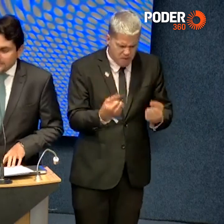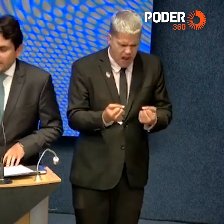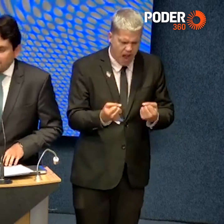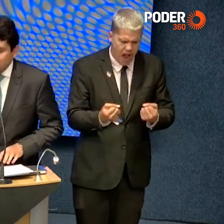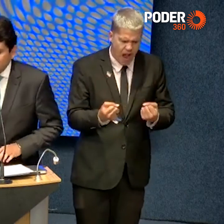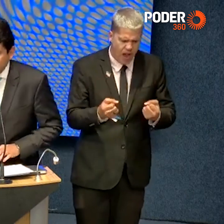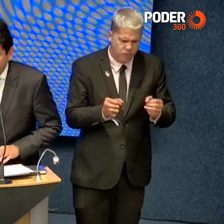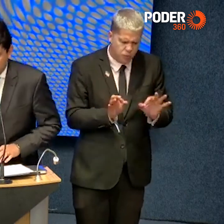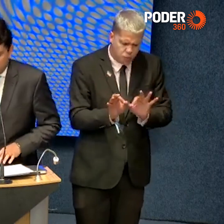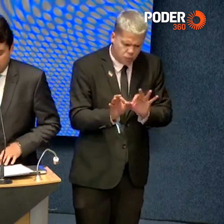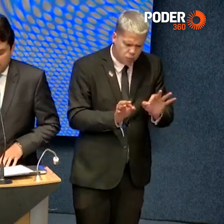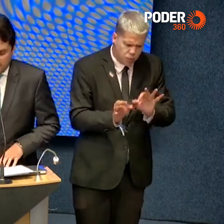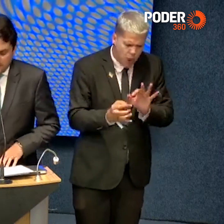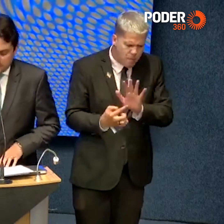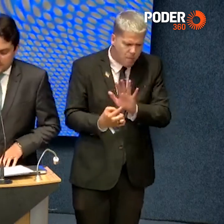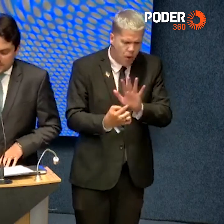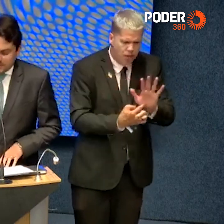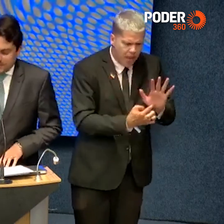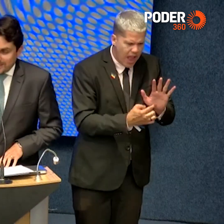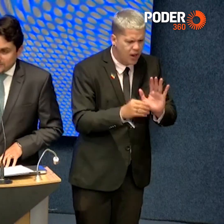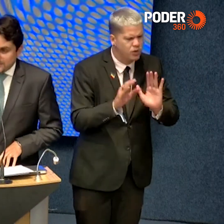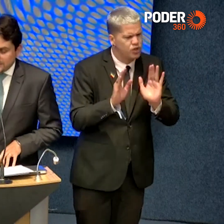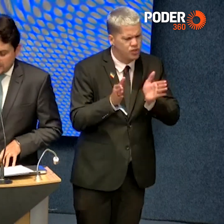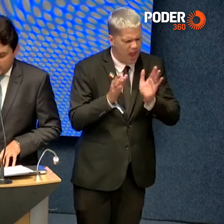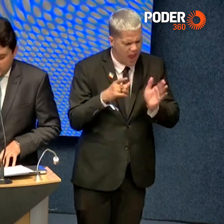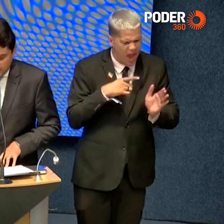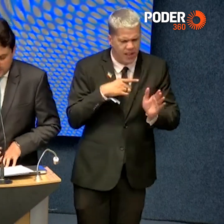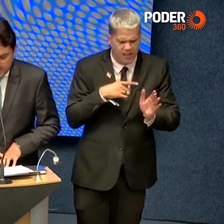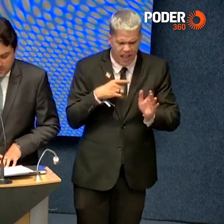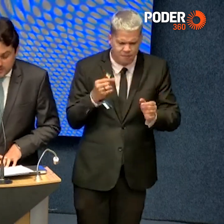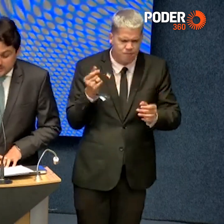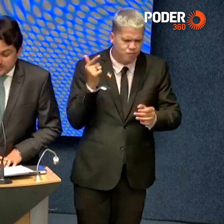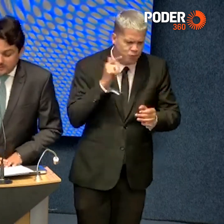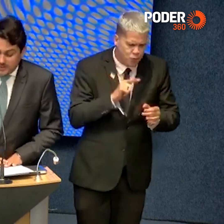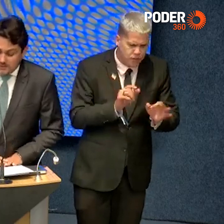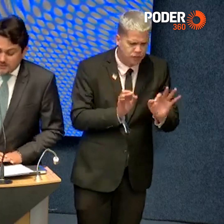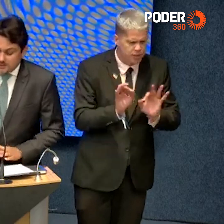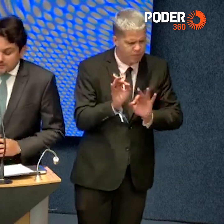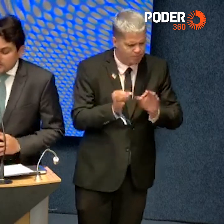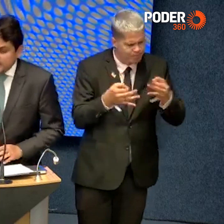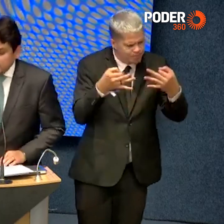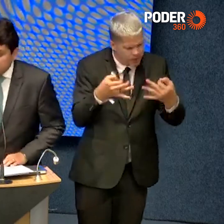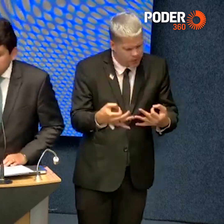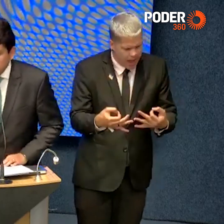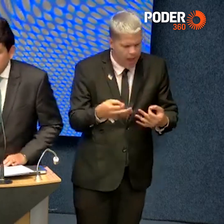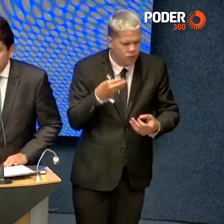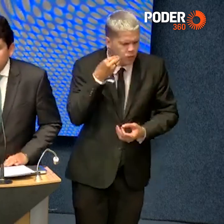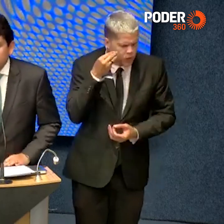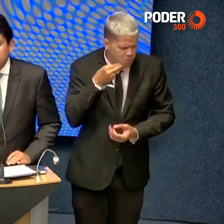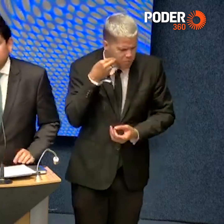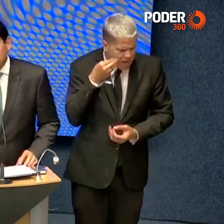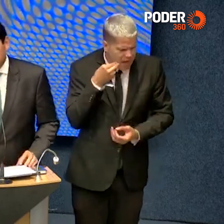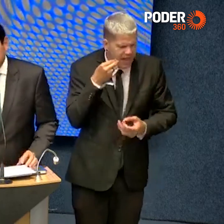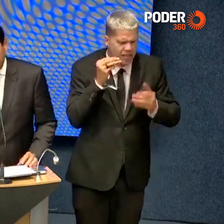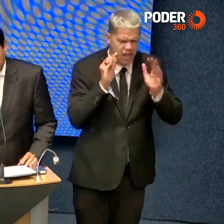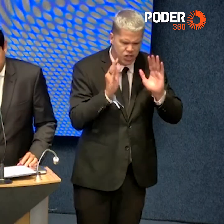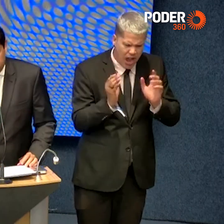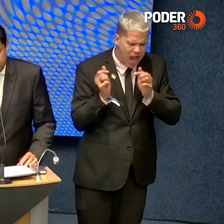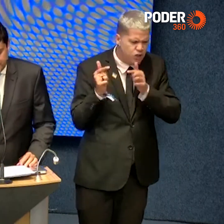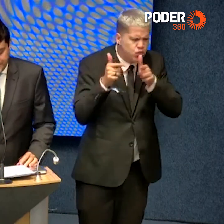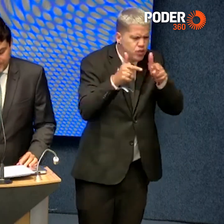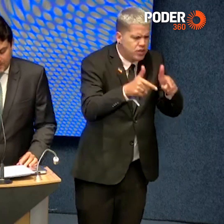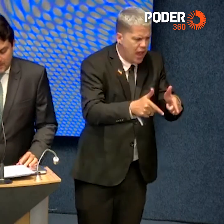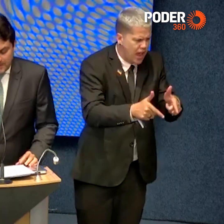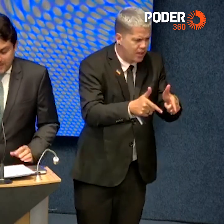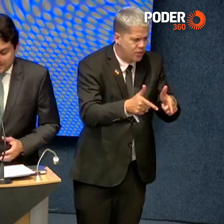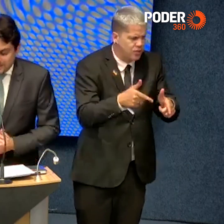modelos referenciais, de casos exitosos, de experiências de sucesso e das melhores práticas.